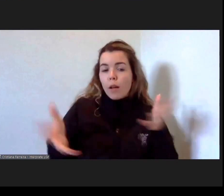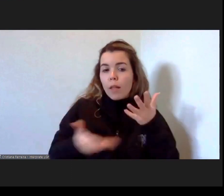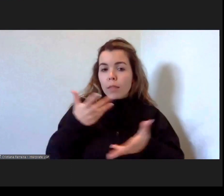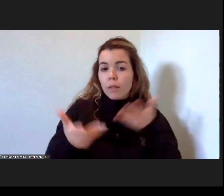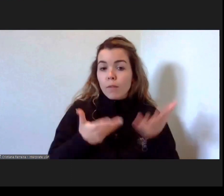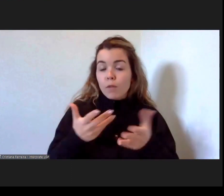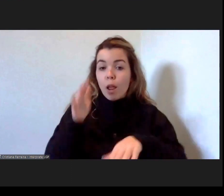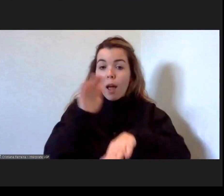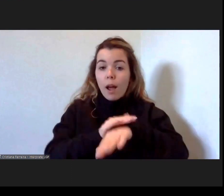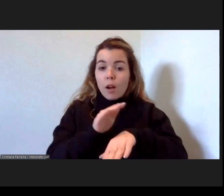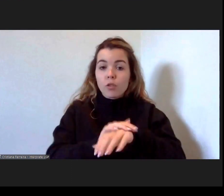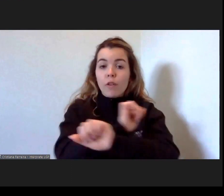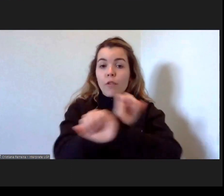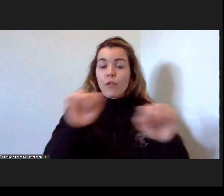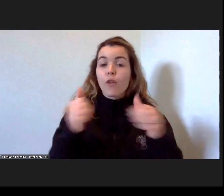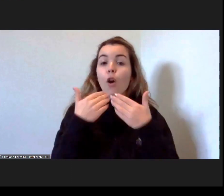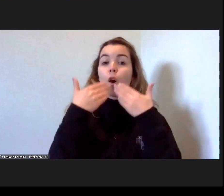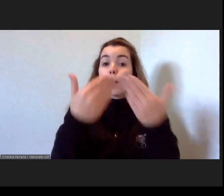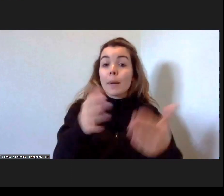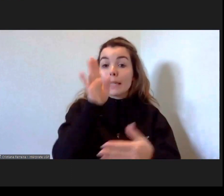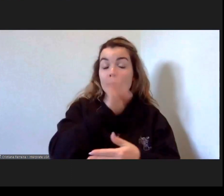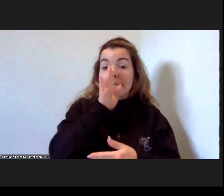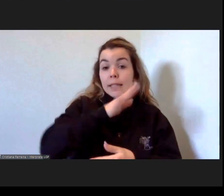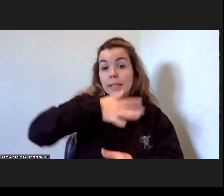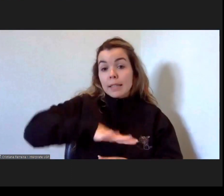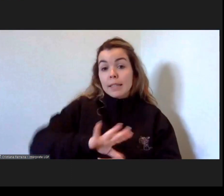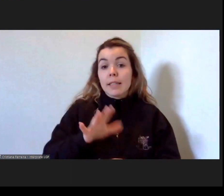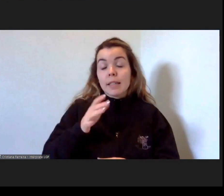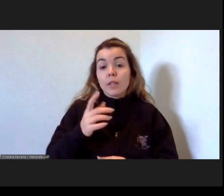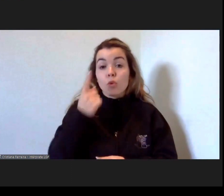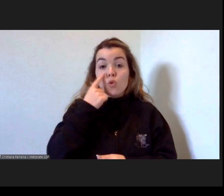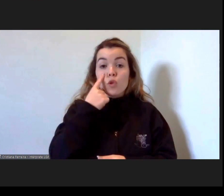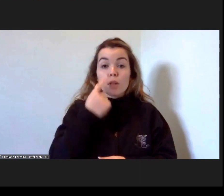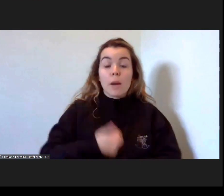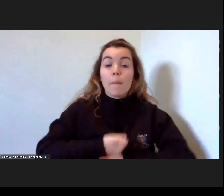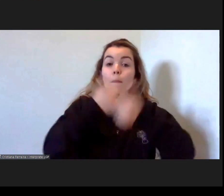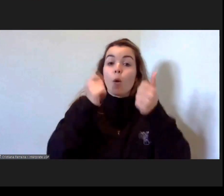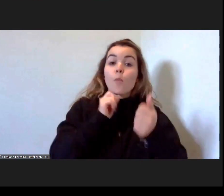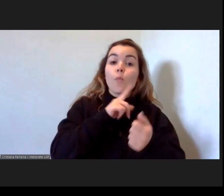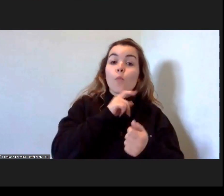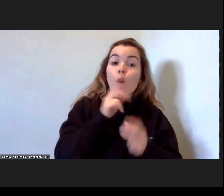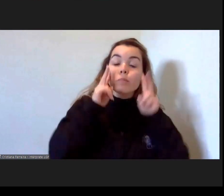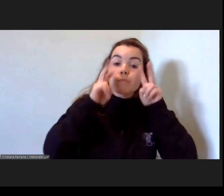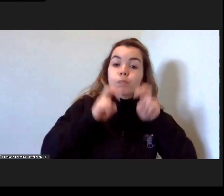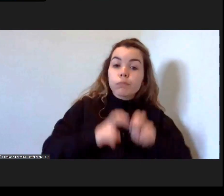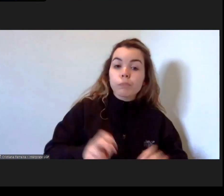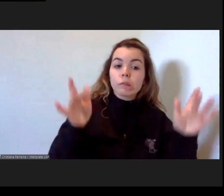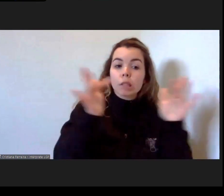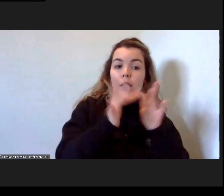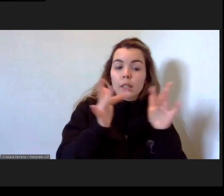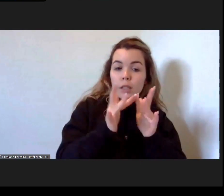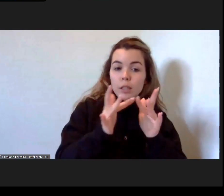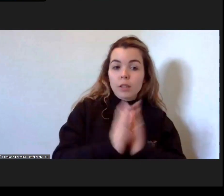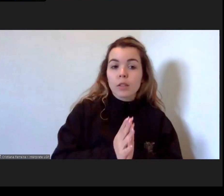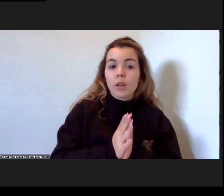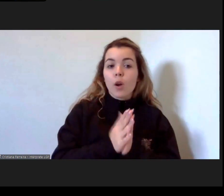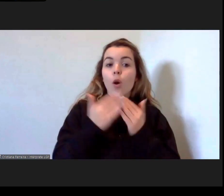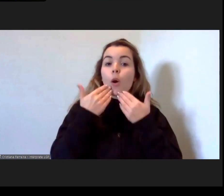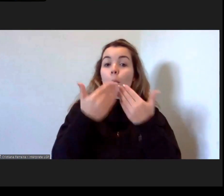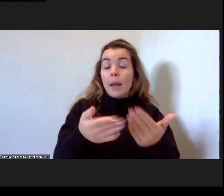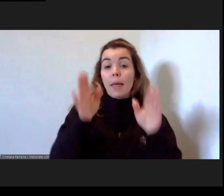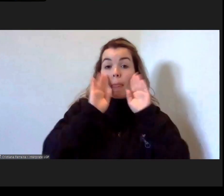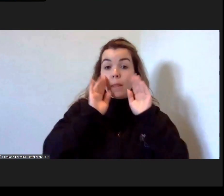obrigada se nos quiserem conhecer melhor www.gira.org.pt muito obrigada pela vossa atenção